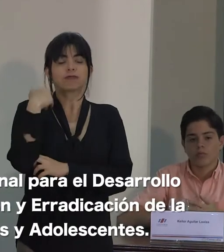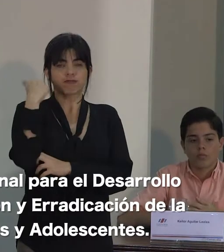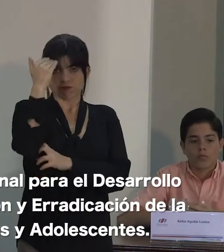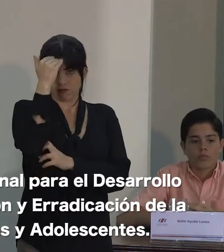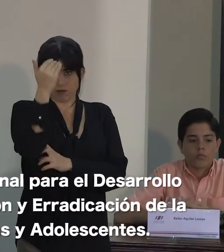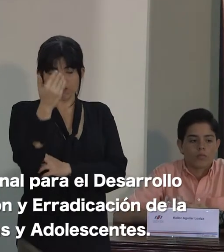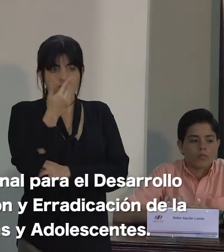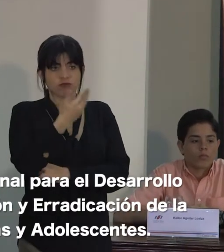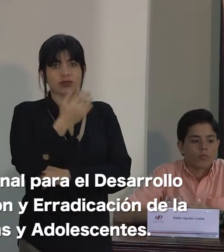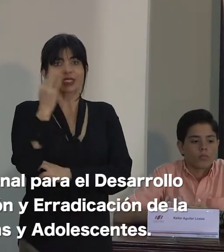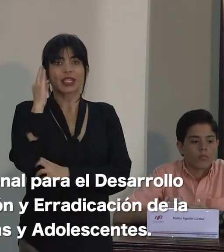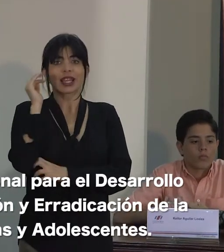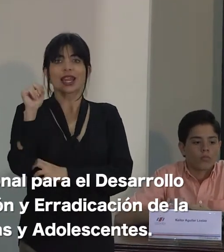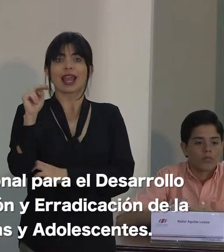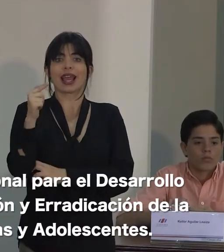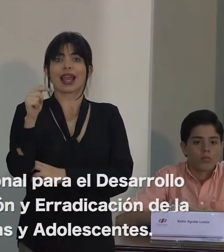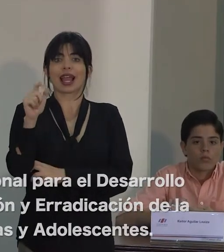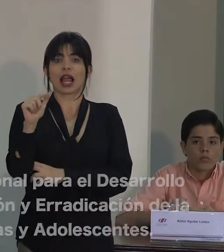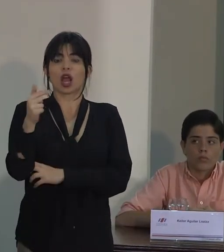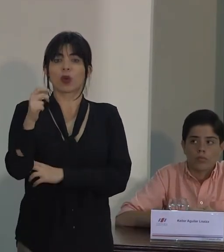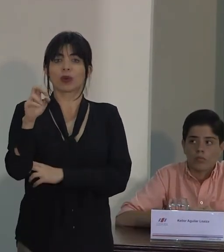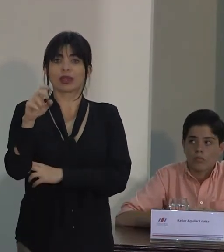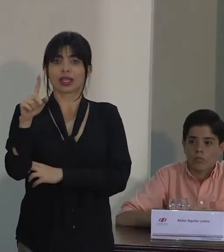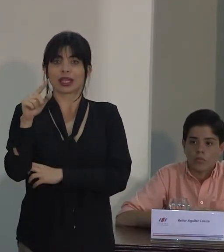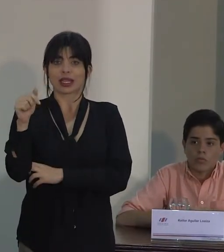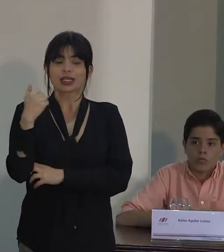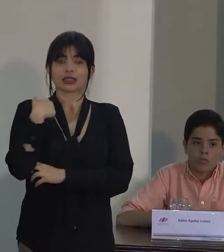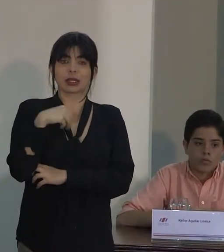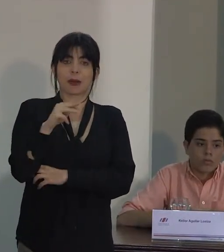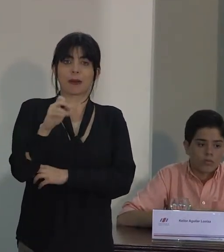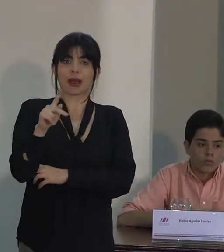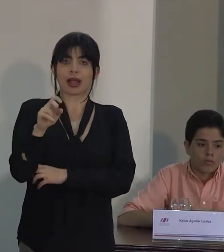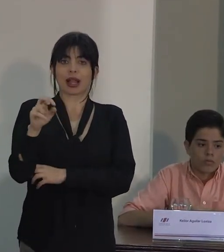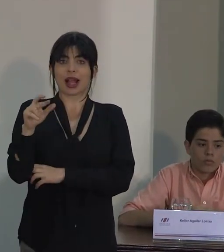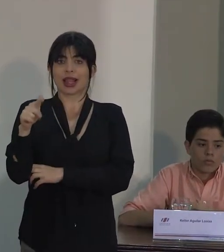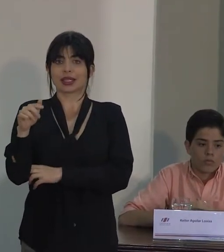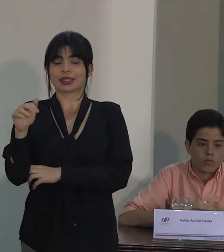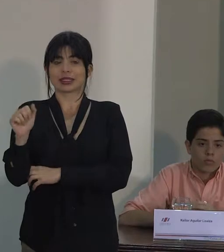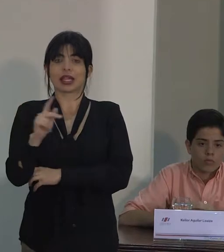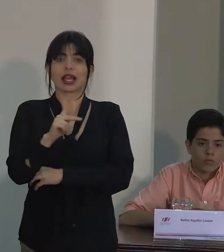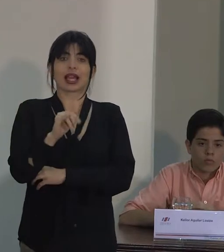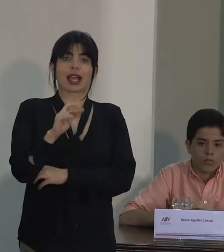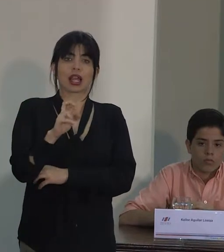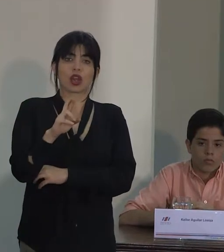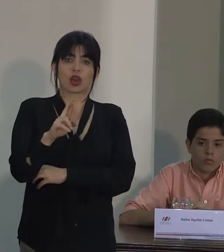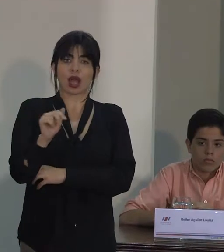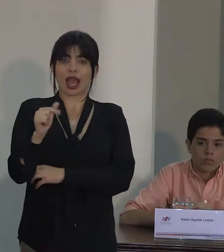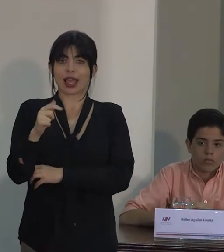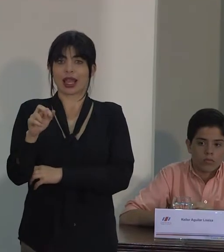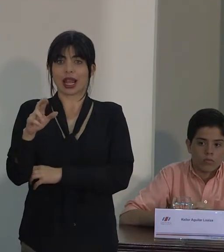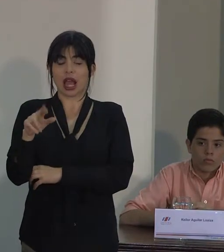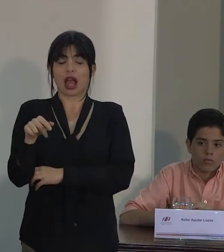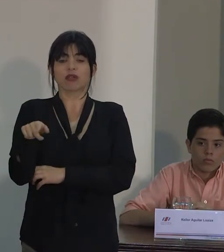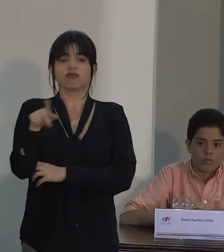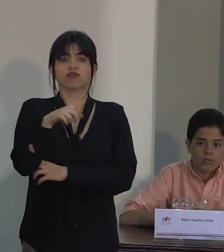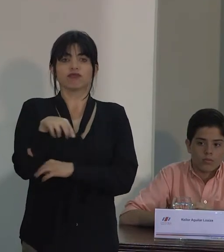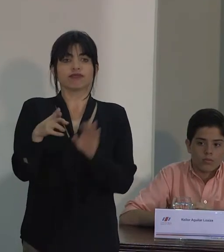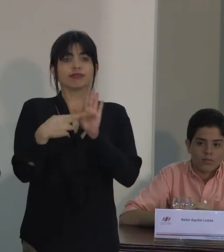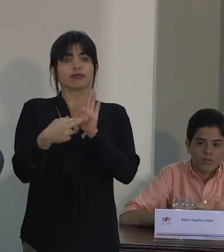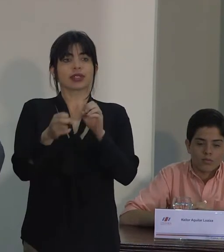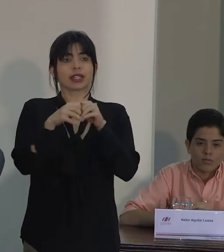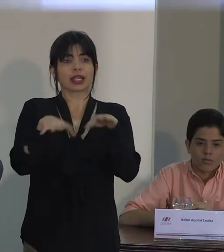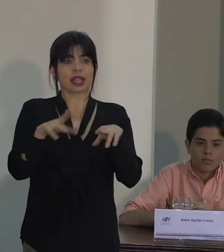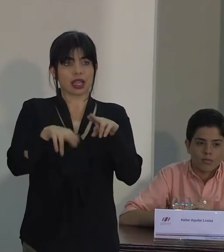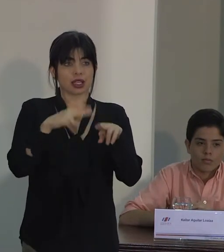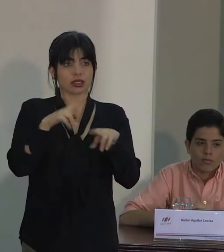también a la señorita Ángela Gutiérrez, señor Michael García, señor Keylor Aguilar, representantes de la Red Nacional de Adolescentes del